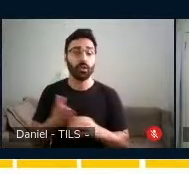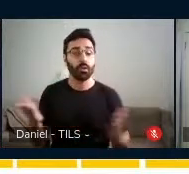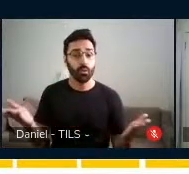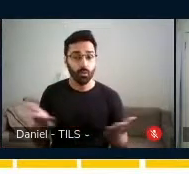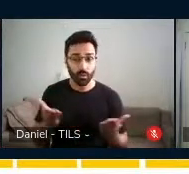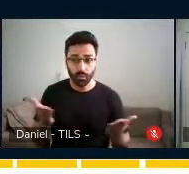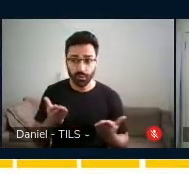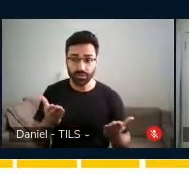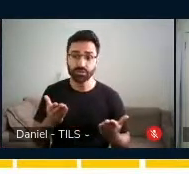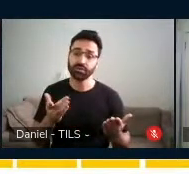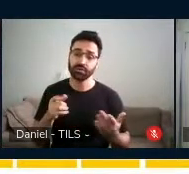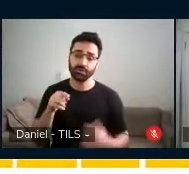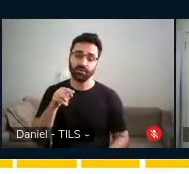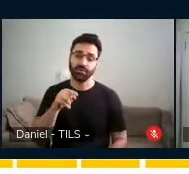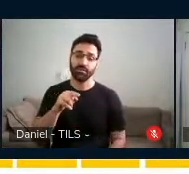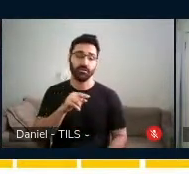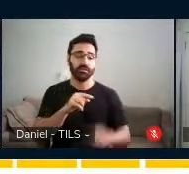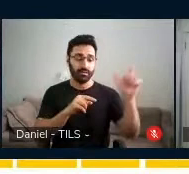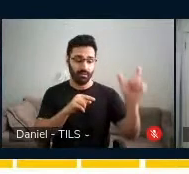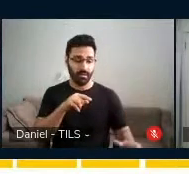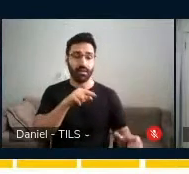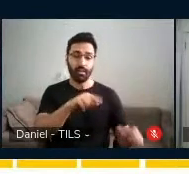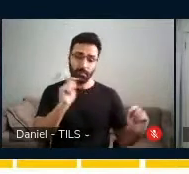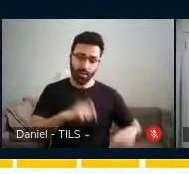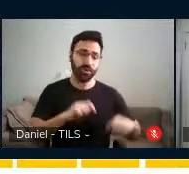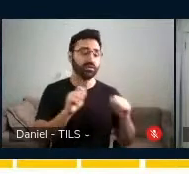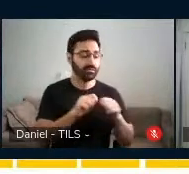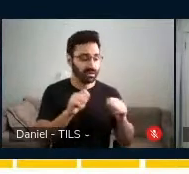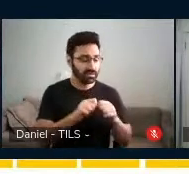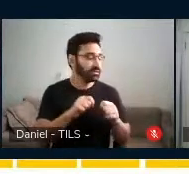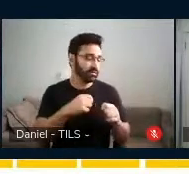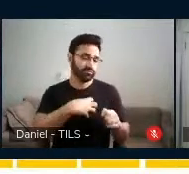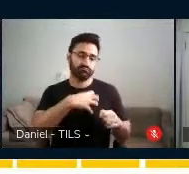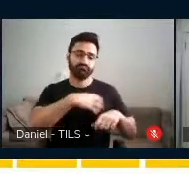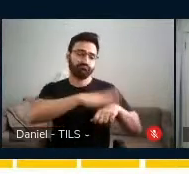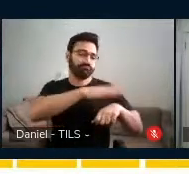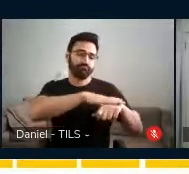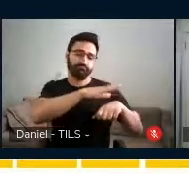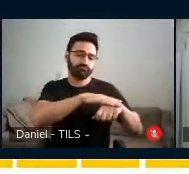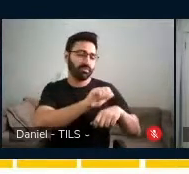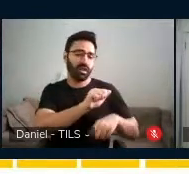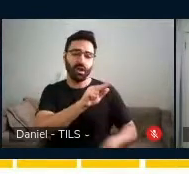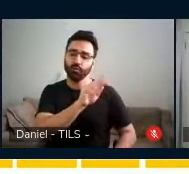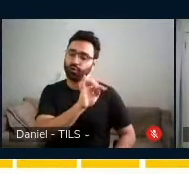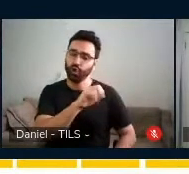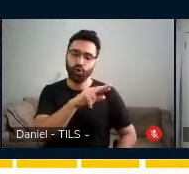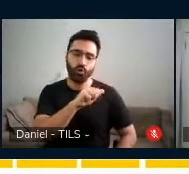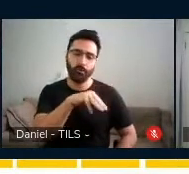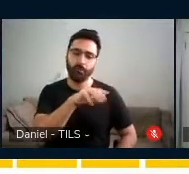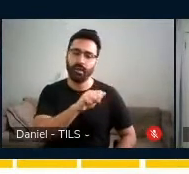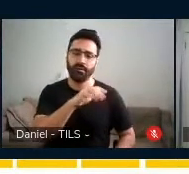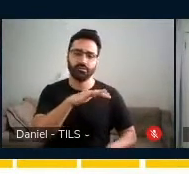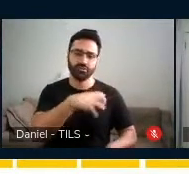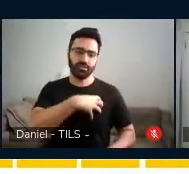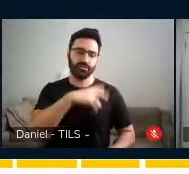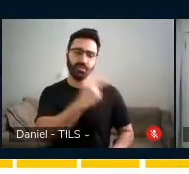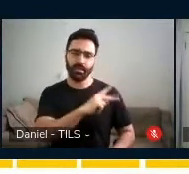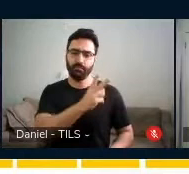Paula realiza e que poderá ser executado de forma autônoma posteriormente. E a gente observou isso.